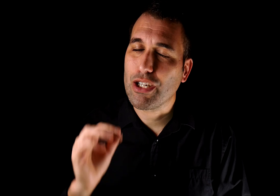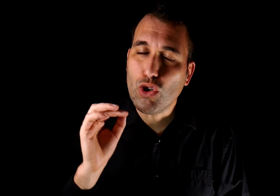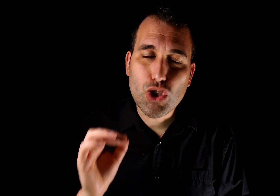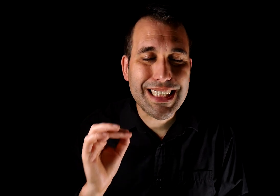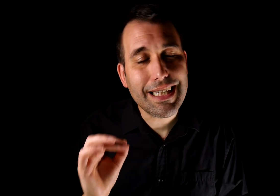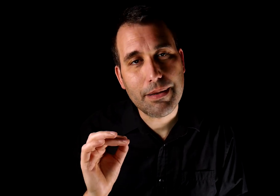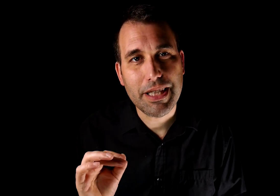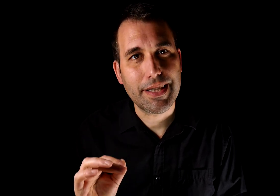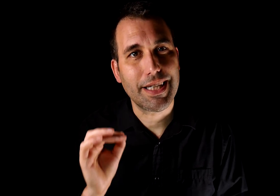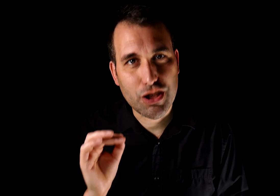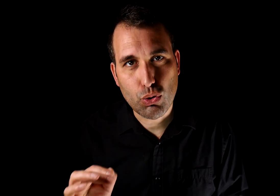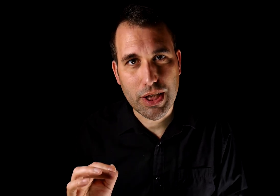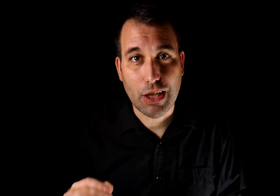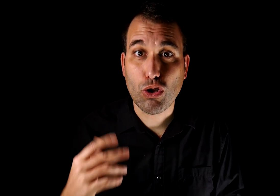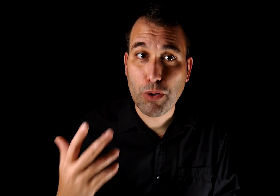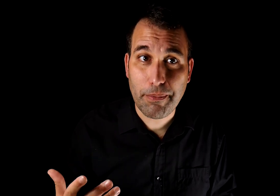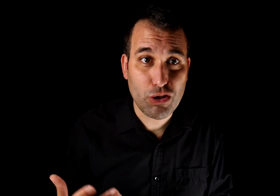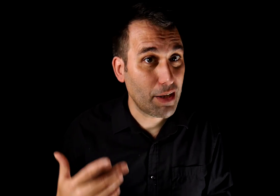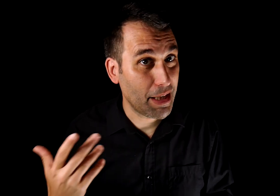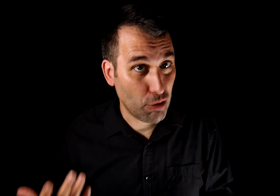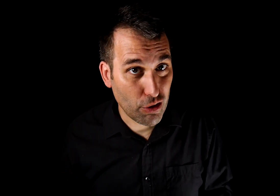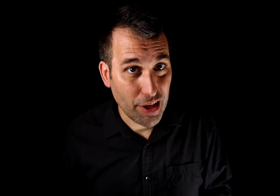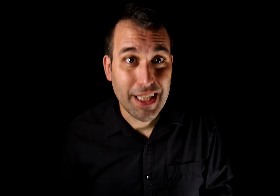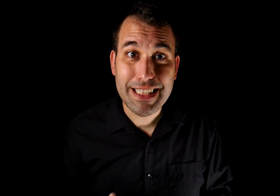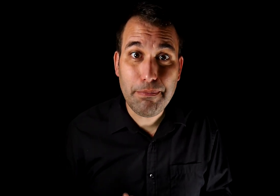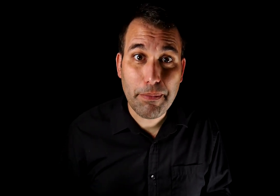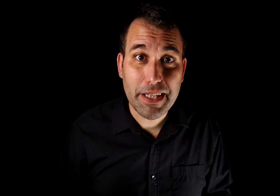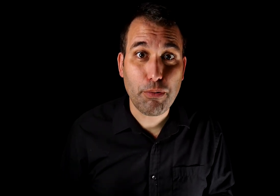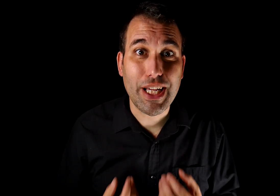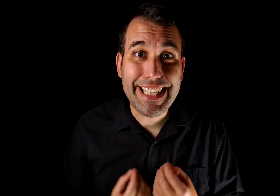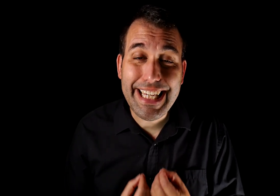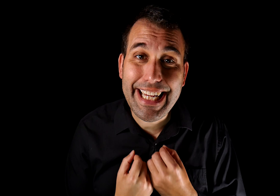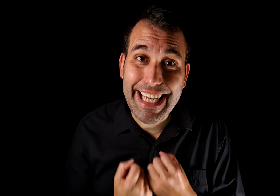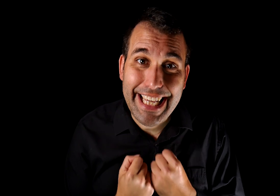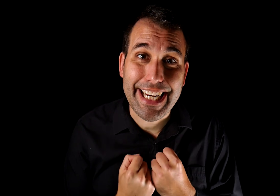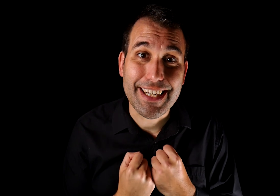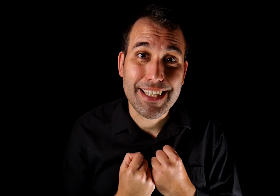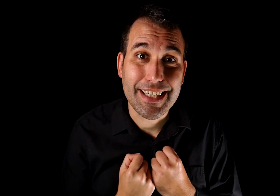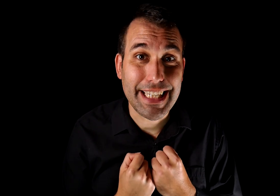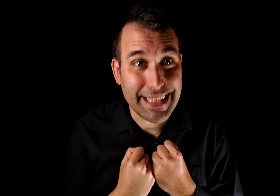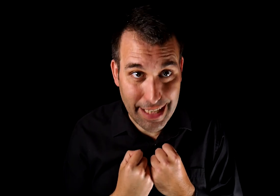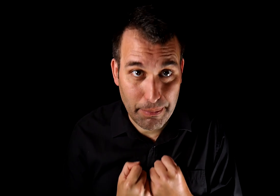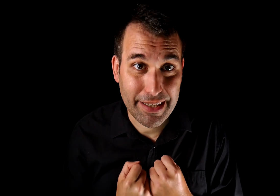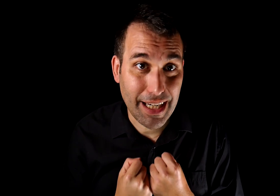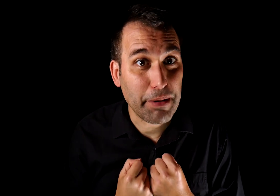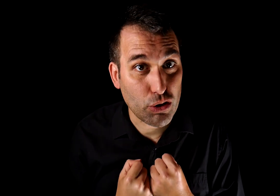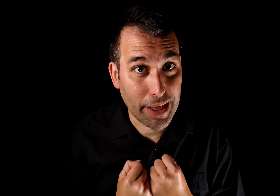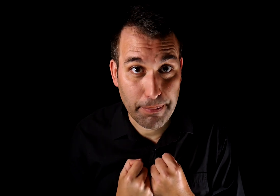constantemente excusas a los comportamientos del manipulador simplemente porque quiere creer que es realmente la persona que